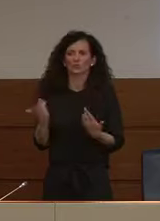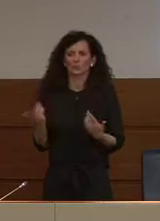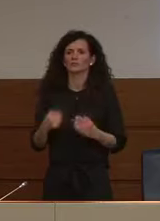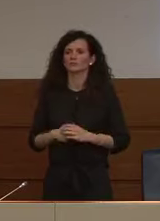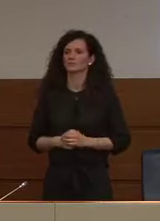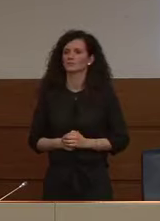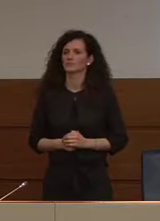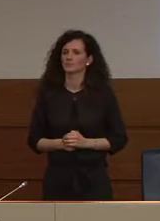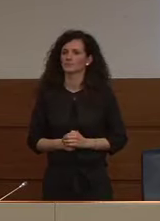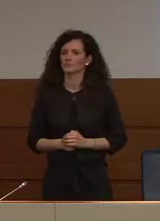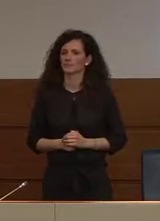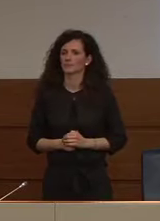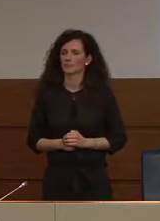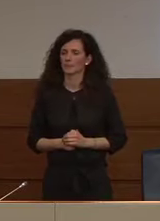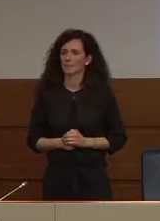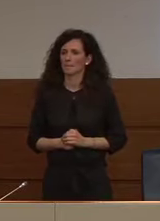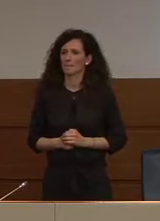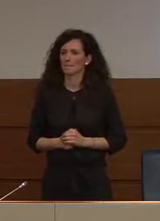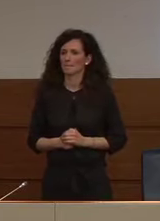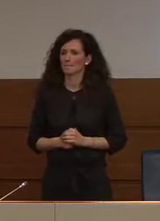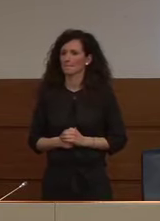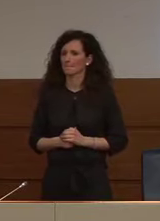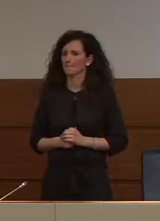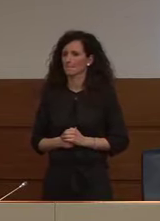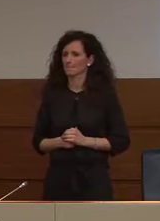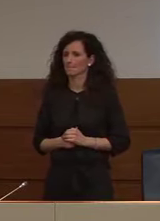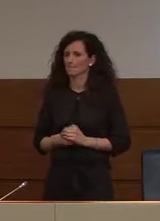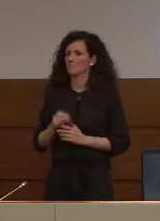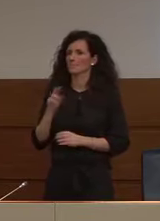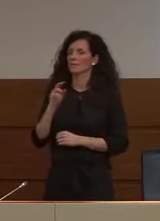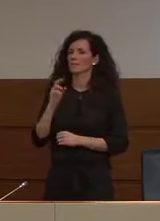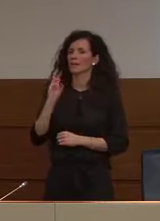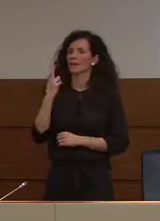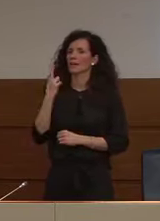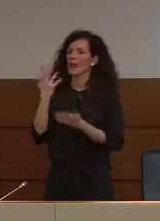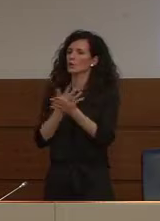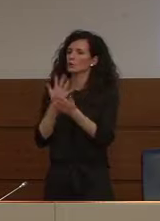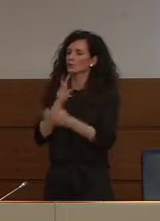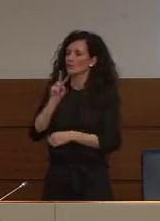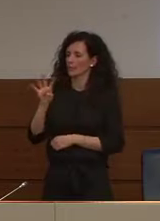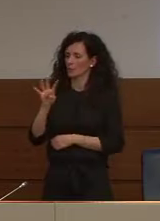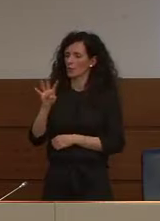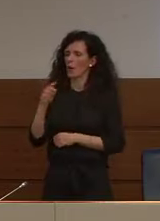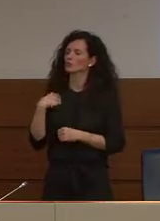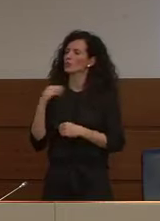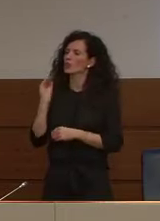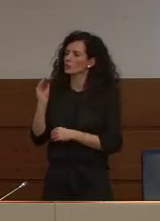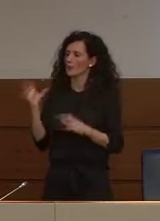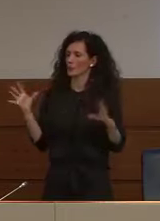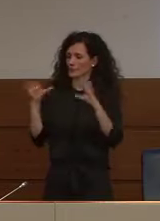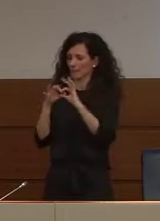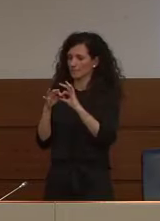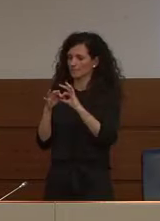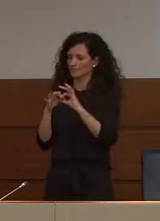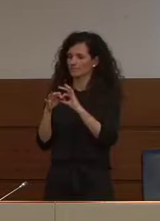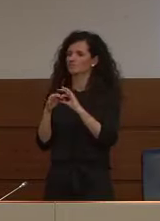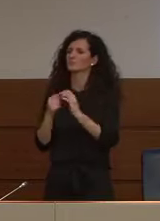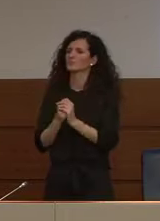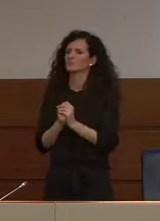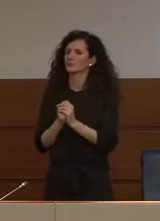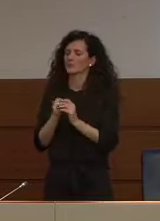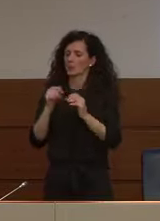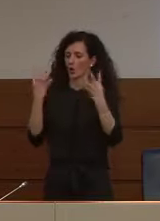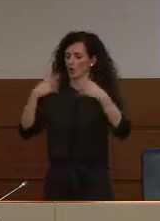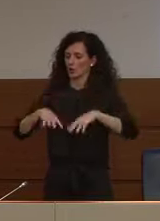aneddoticamente Buonasera Caponnetto Rai News 24 mi collego un po' alla domanda precedente perché l'Organizzazione